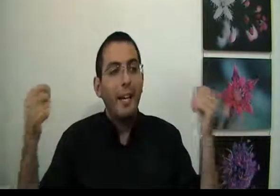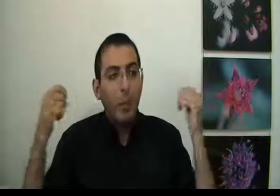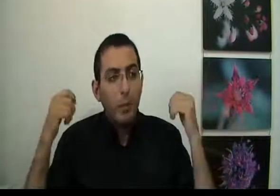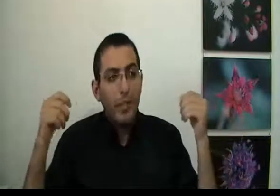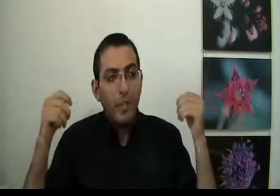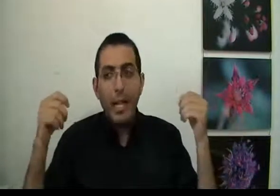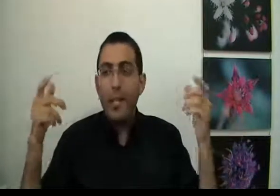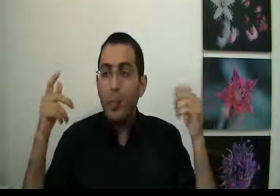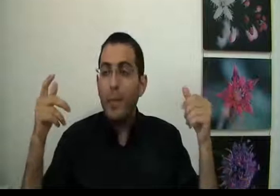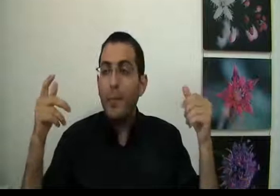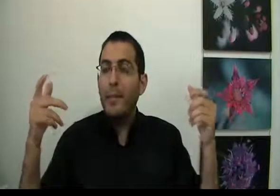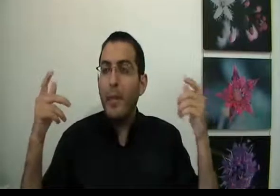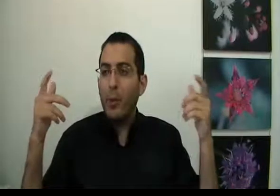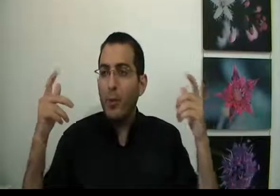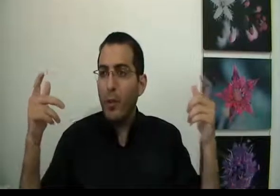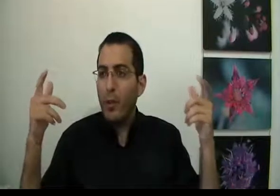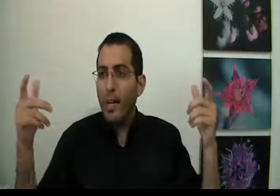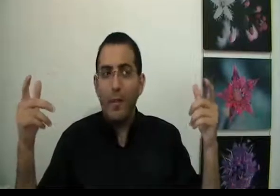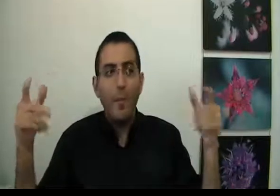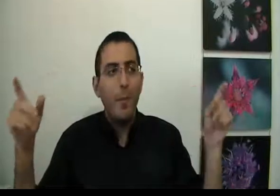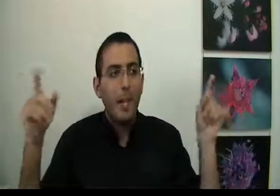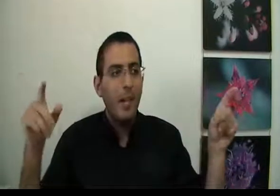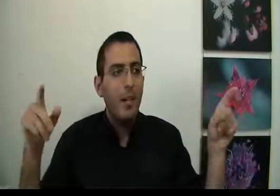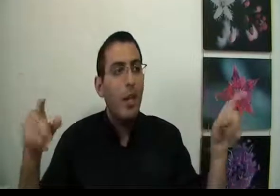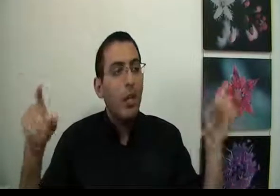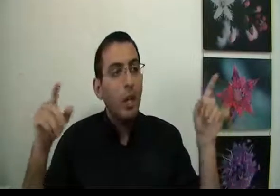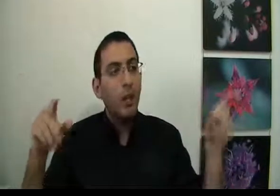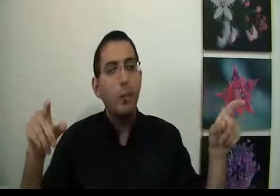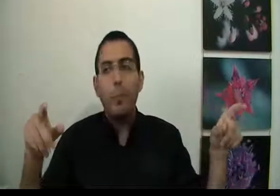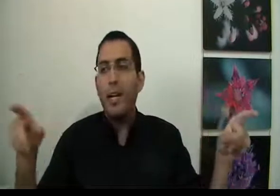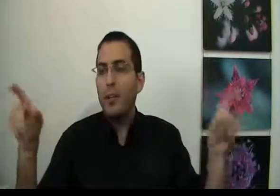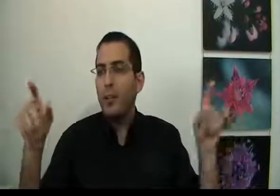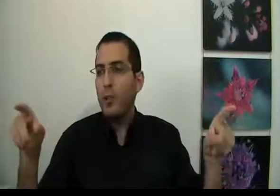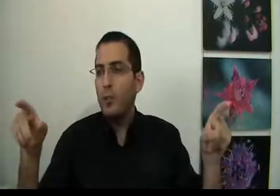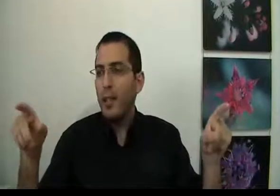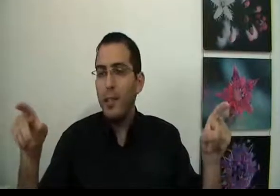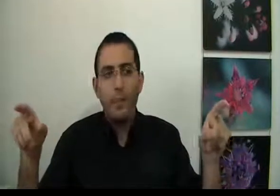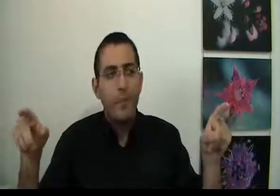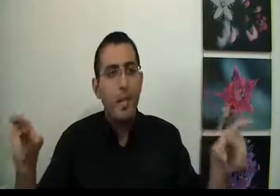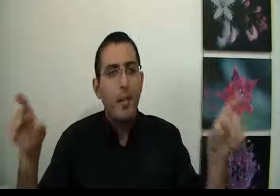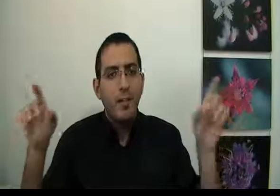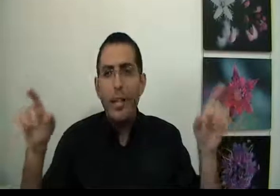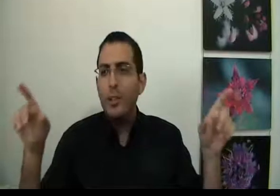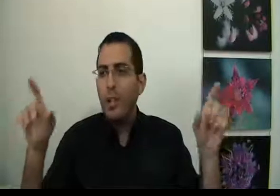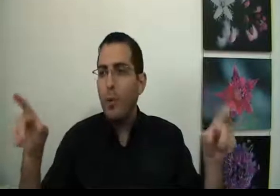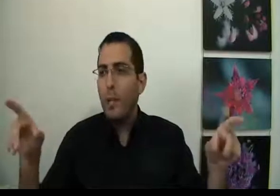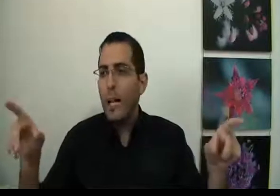לנקודת הבנה, לנקודת אמת שבה הכל טוב והכל אחד וממילה לא יהיה לו שום פחד ולא שום חרדה ושיהיה לכולם